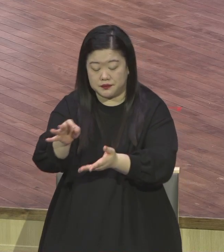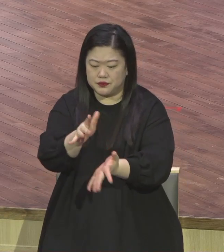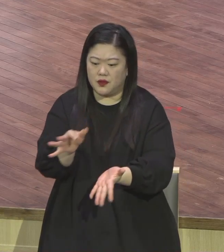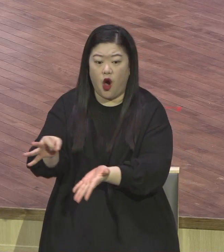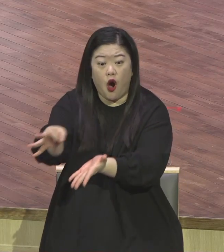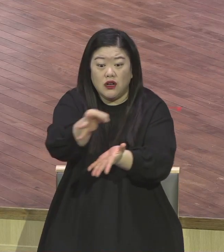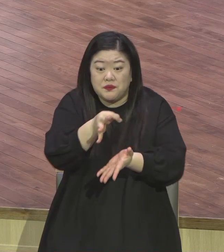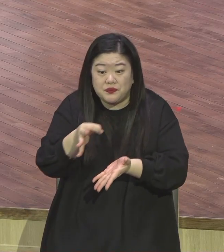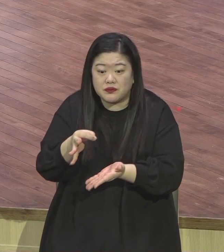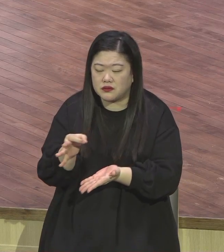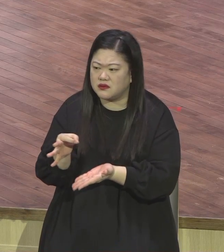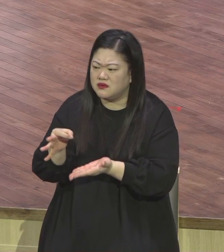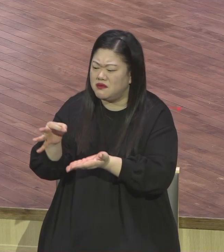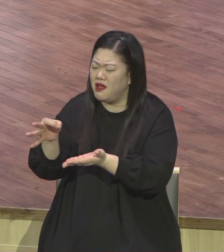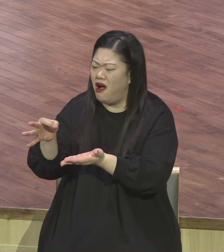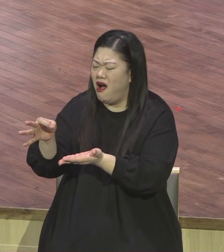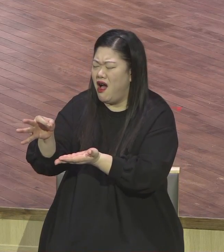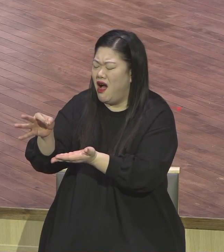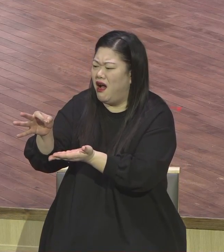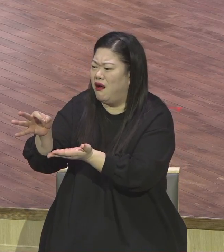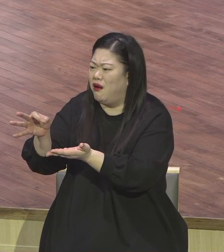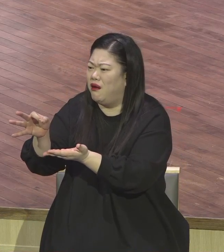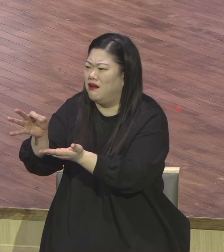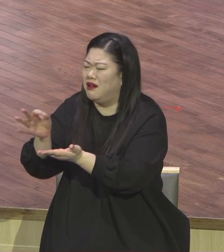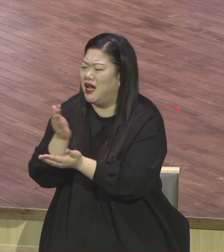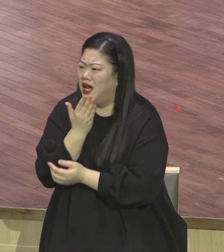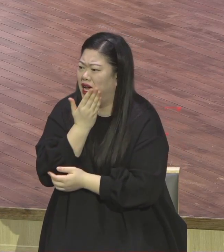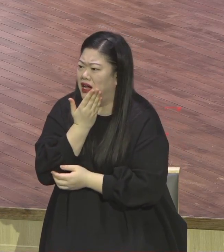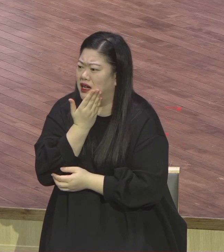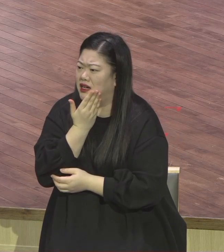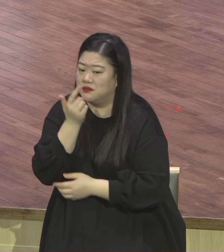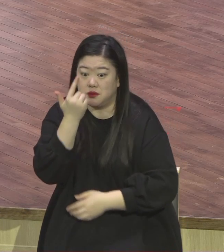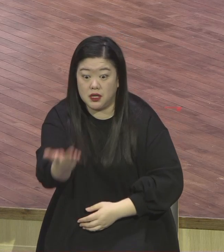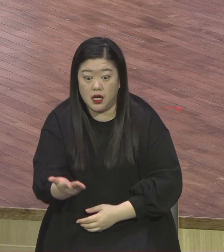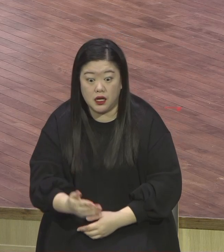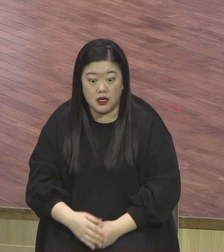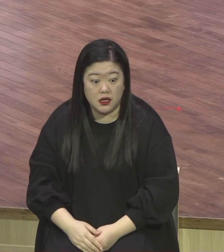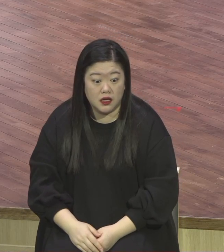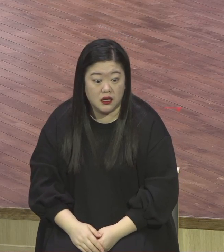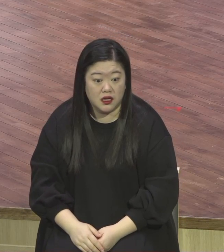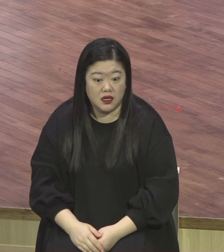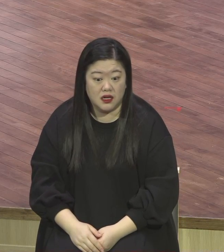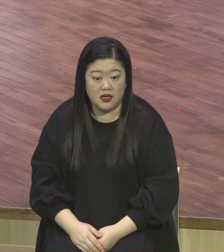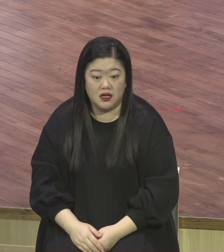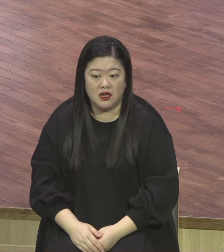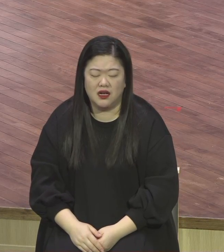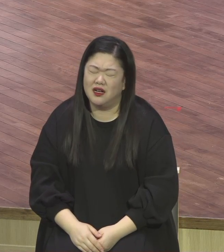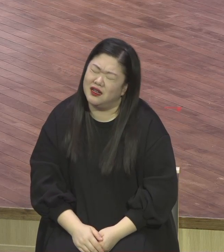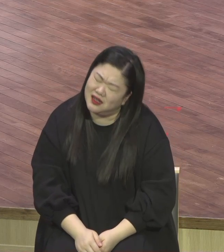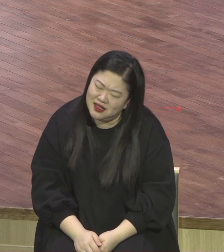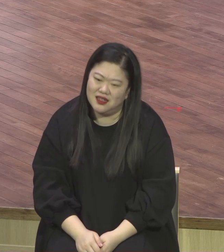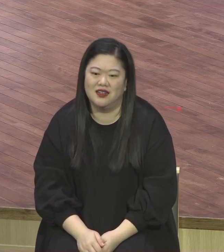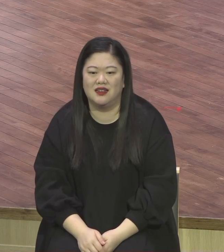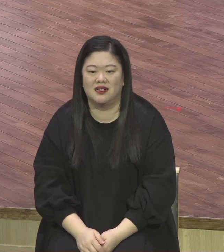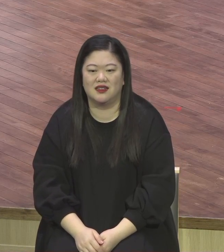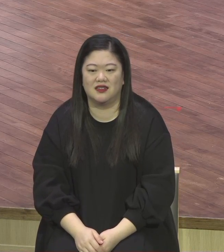하나님인데 끝으로 주여주여하지 말장은 거짓말입니다 실제로 믿는 거 아니에요 그냥 습관화 된 거지